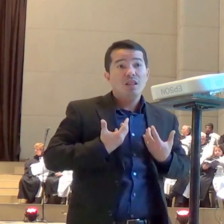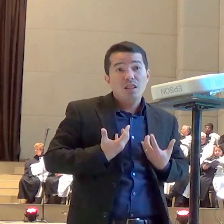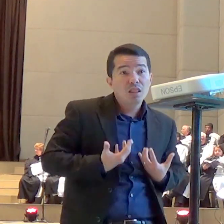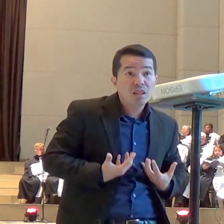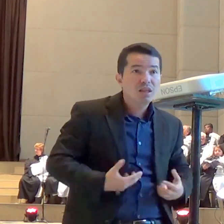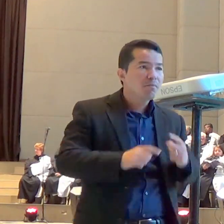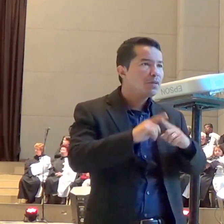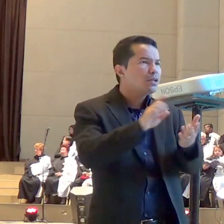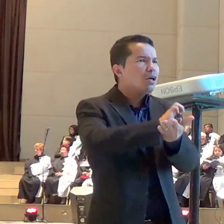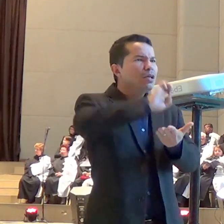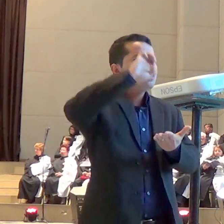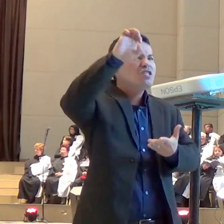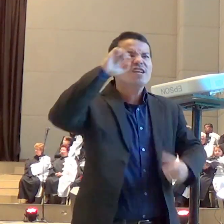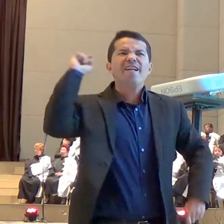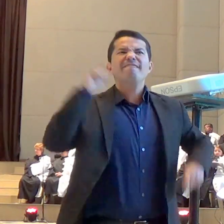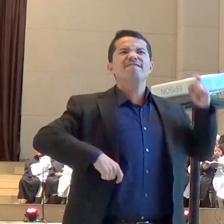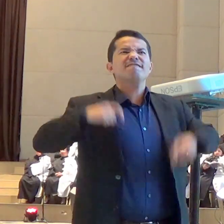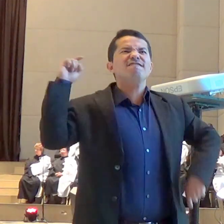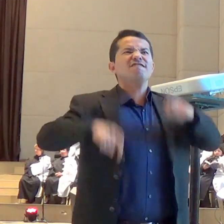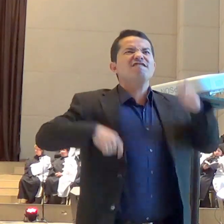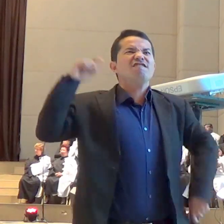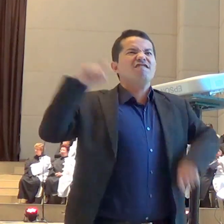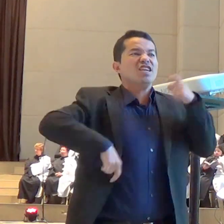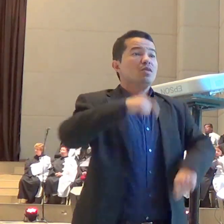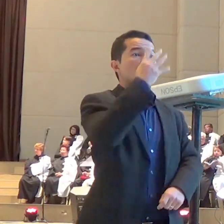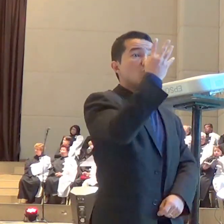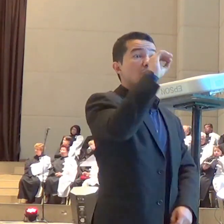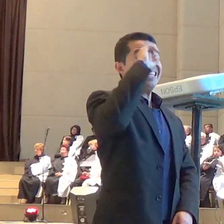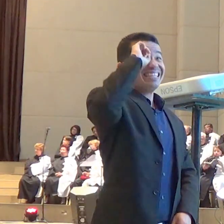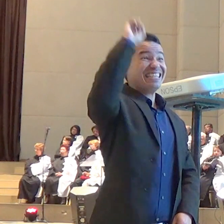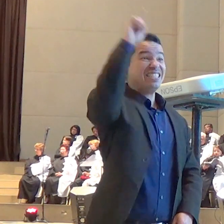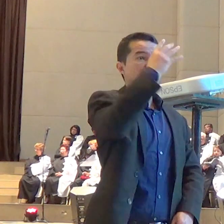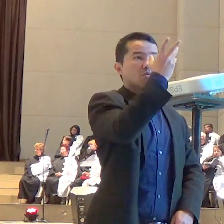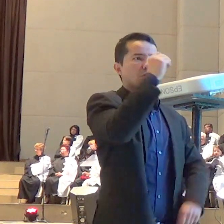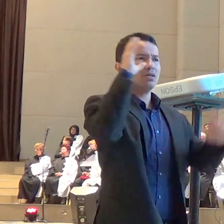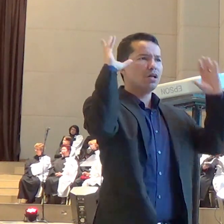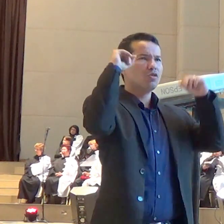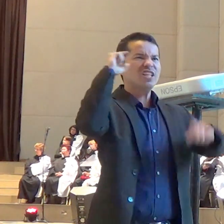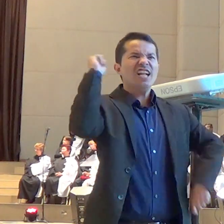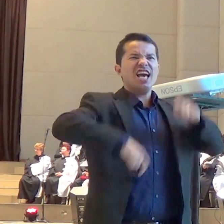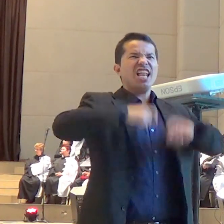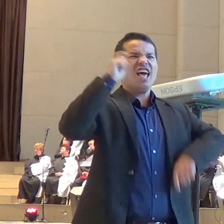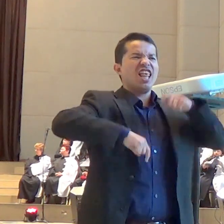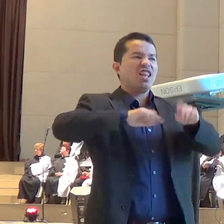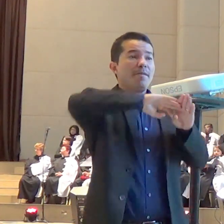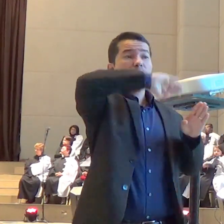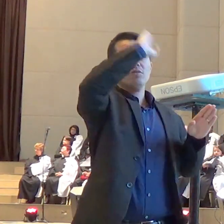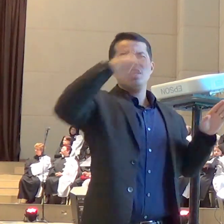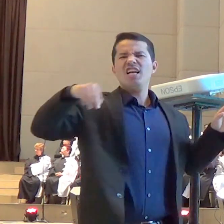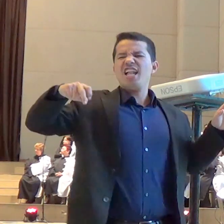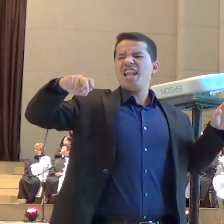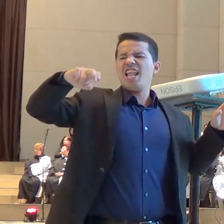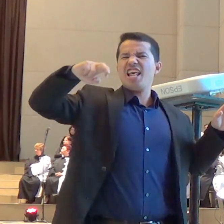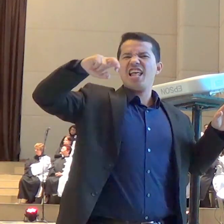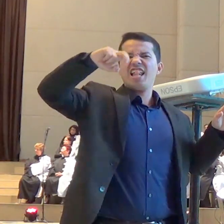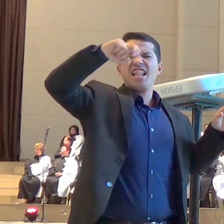chegar a Oreb o monte de Deus mas talvez o mais impressionante seja Lucas 22